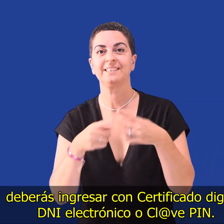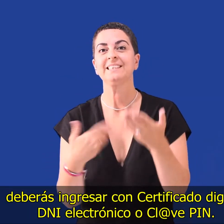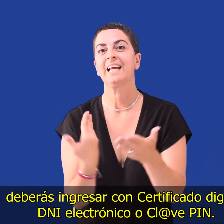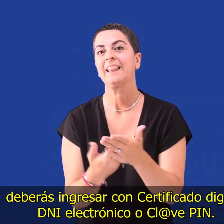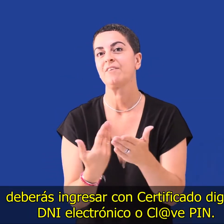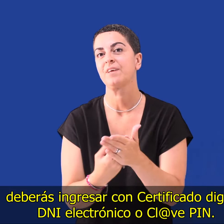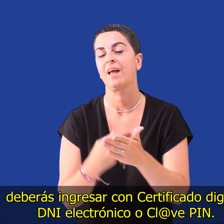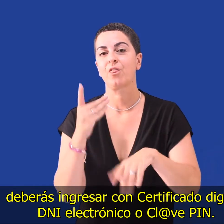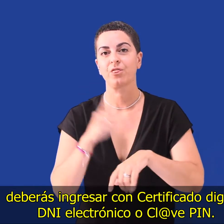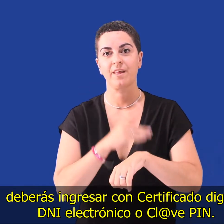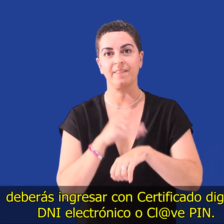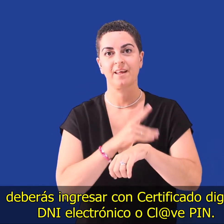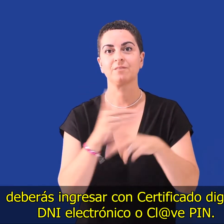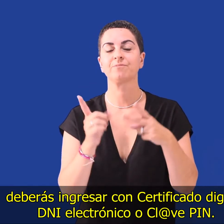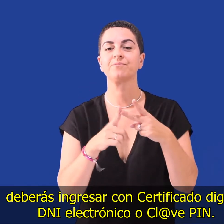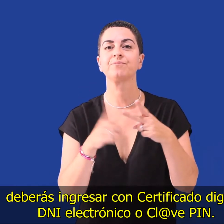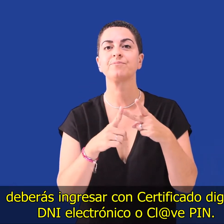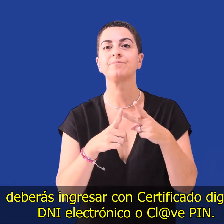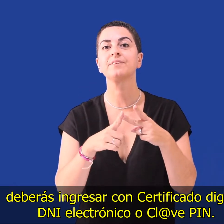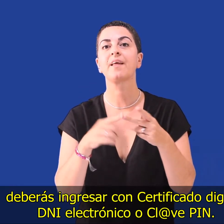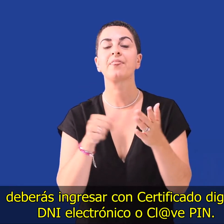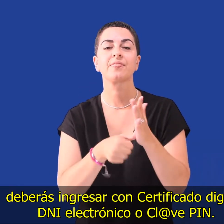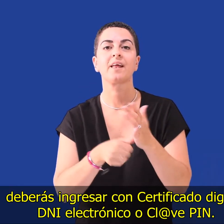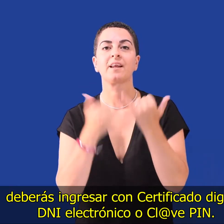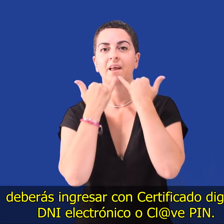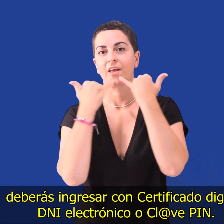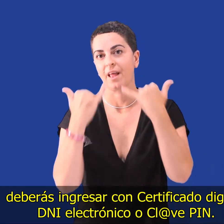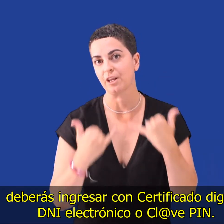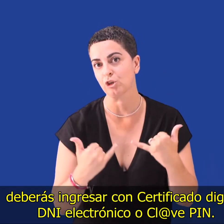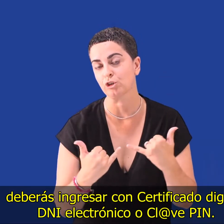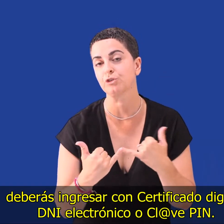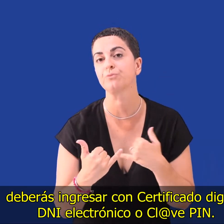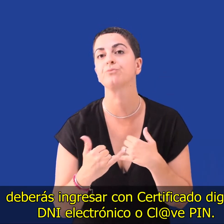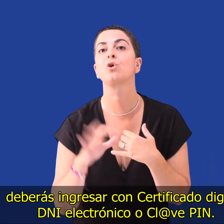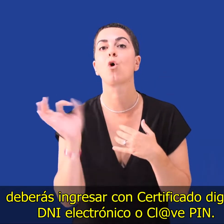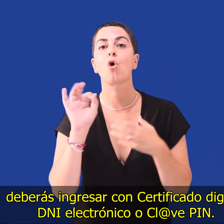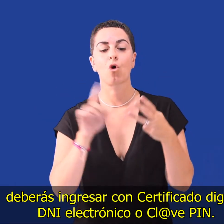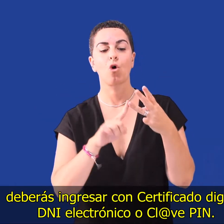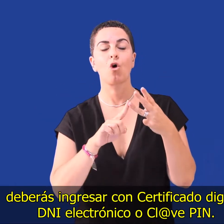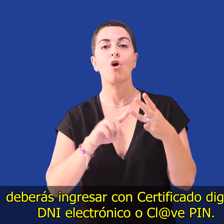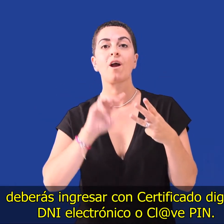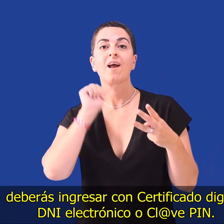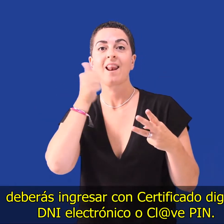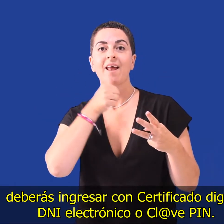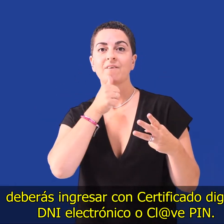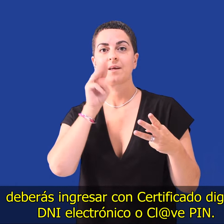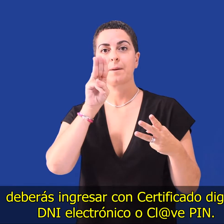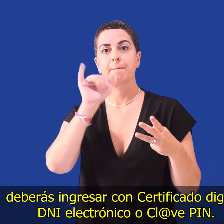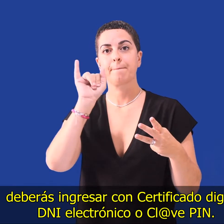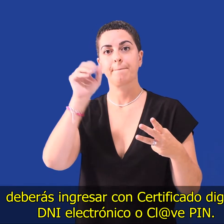ingresar con certificado digital, DNI electrónico o clave PIN.